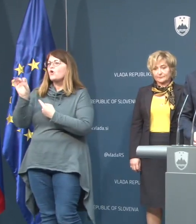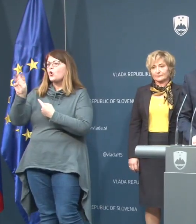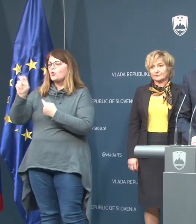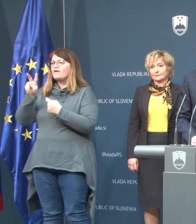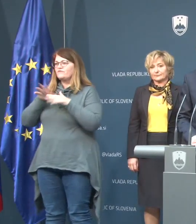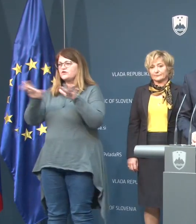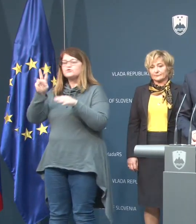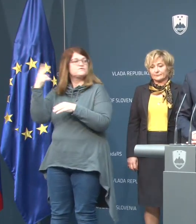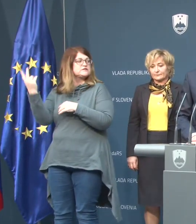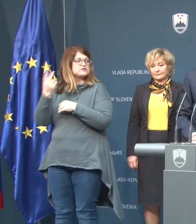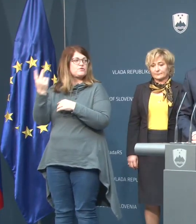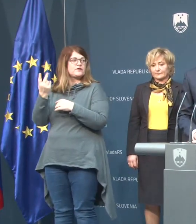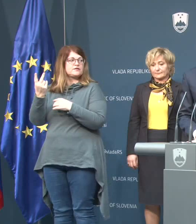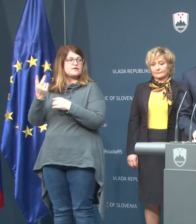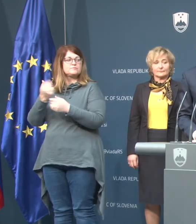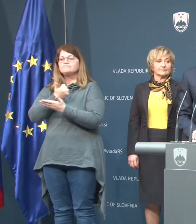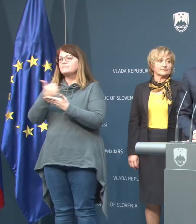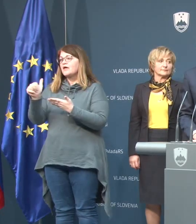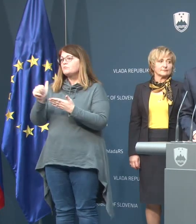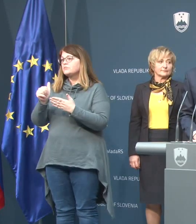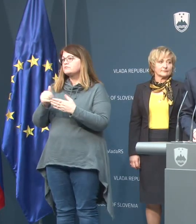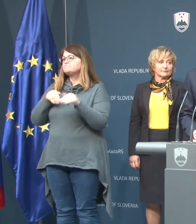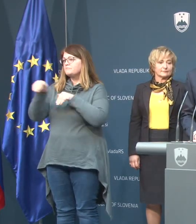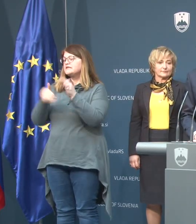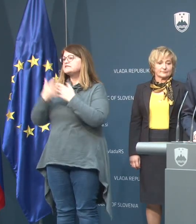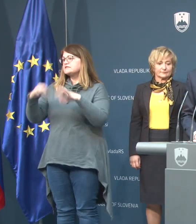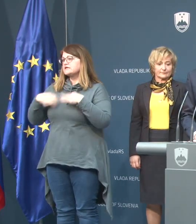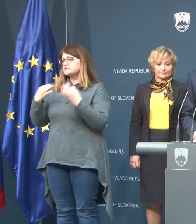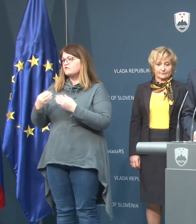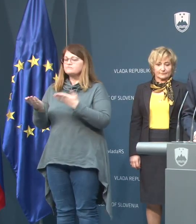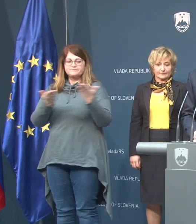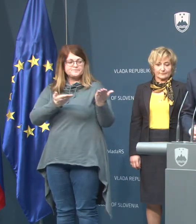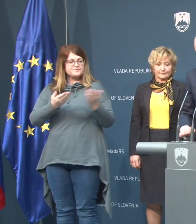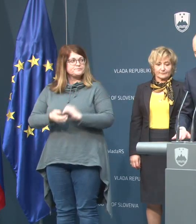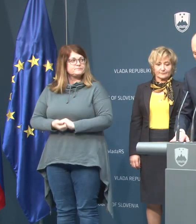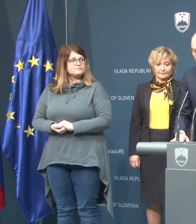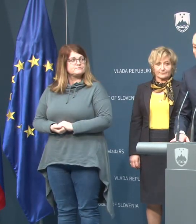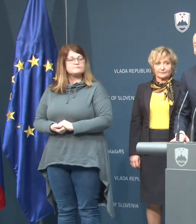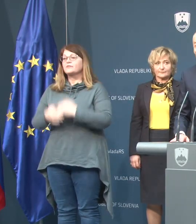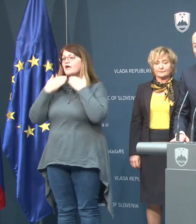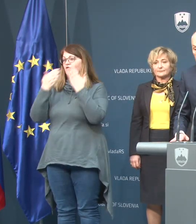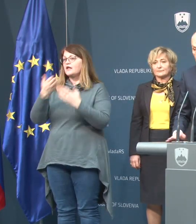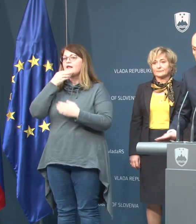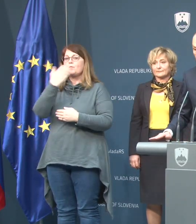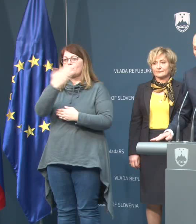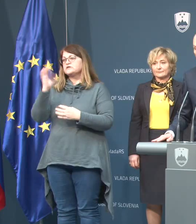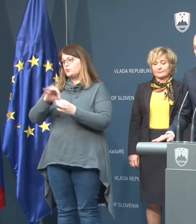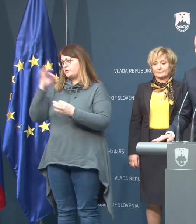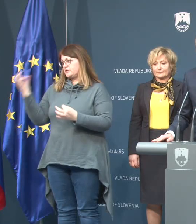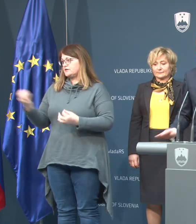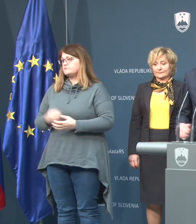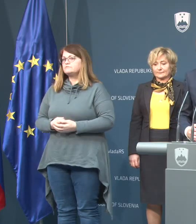virusa v Sloveniji. Najprej pristojni minister za ozdravje, izvodite. Hvala lepa, lepo pozdravljeni, dobro dan.